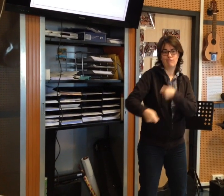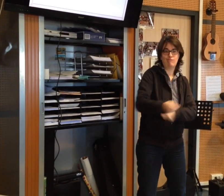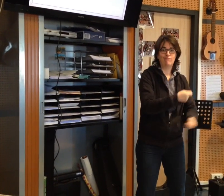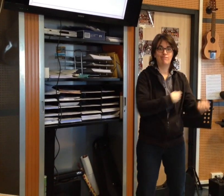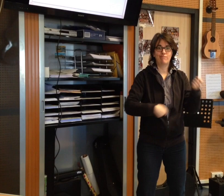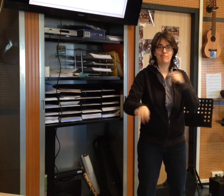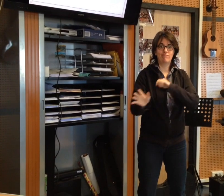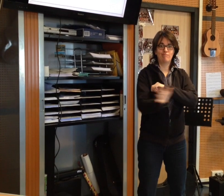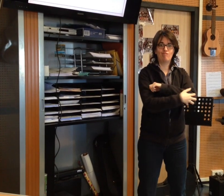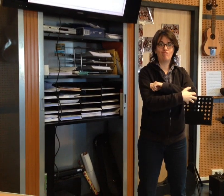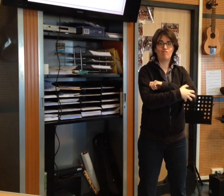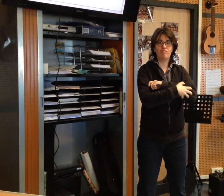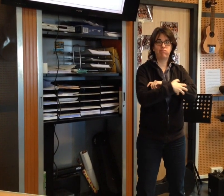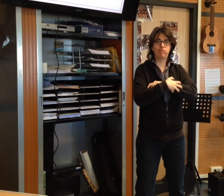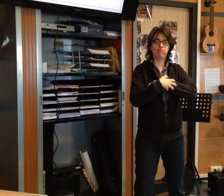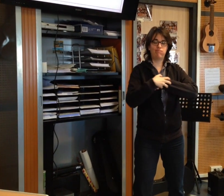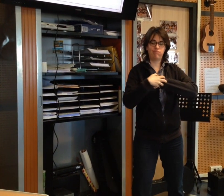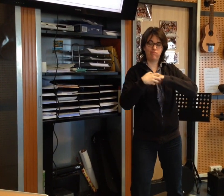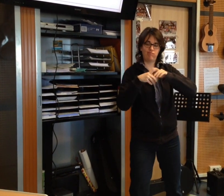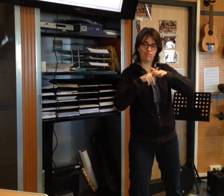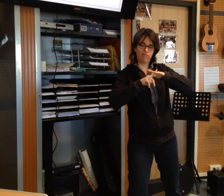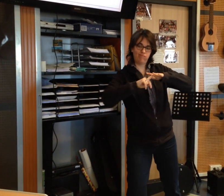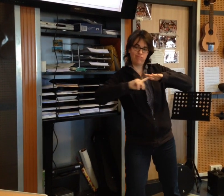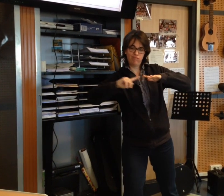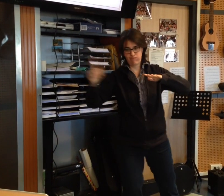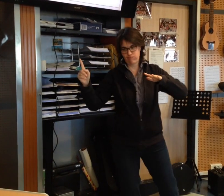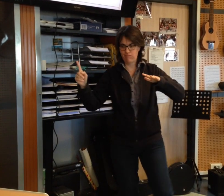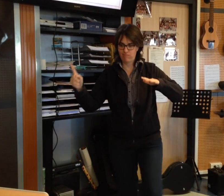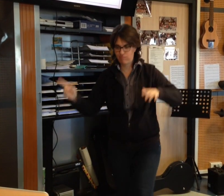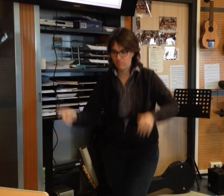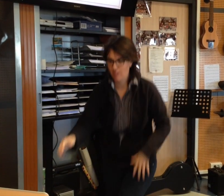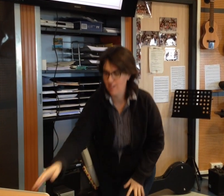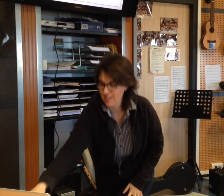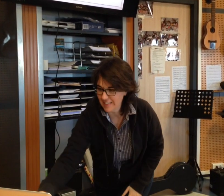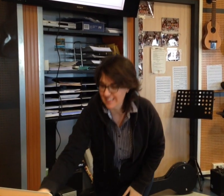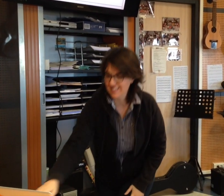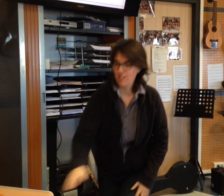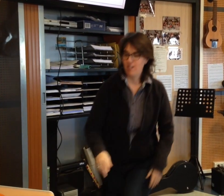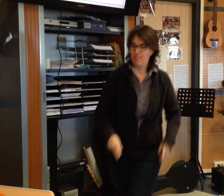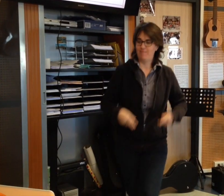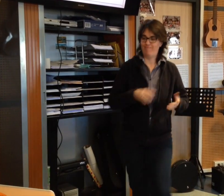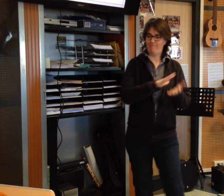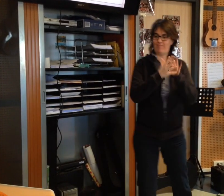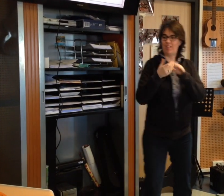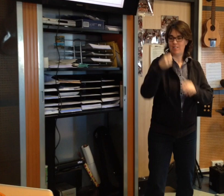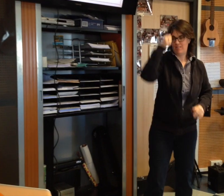Pour les affreux, non pas d'affreux Tout s'étonne l'améritabilisé